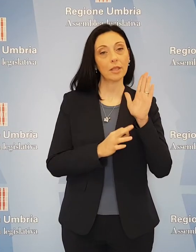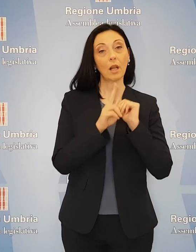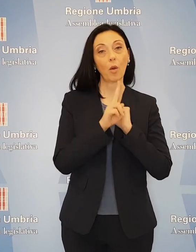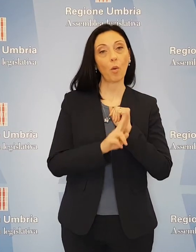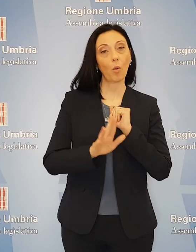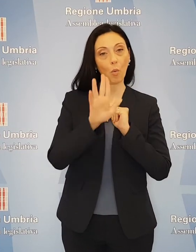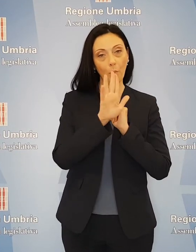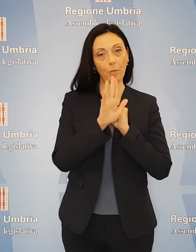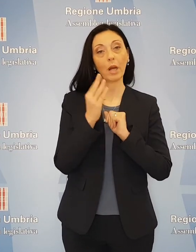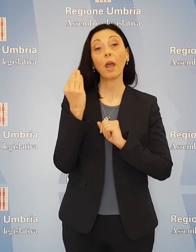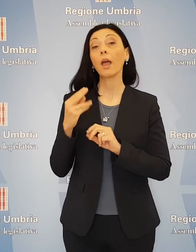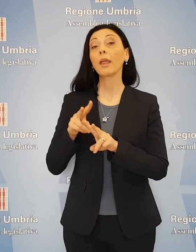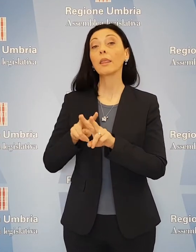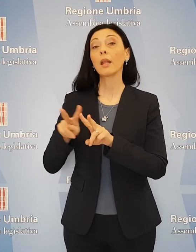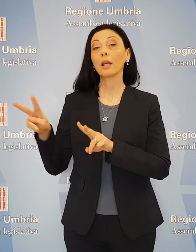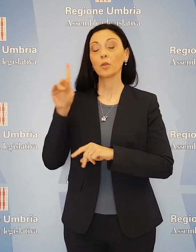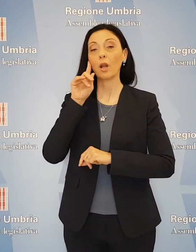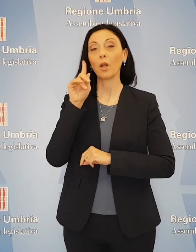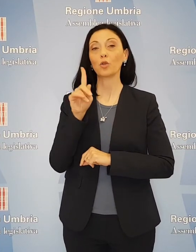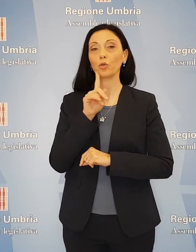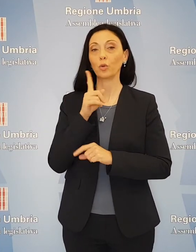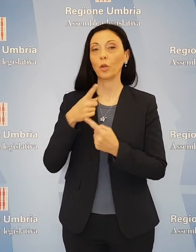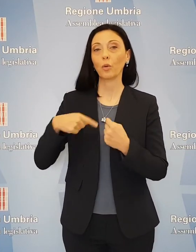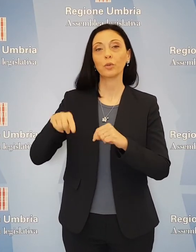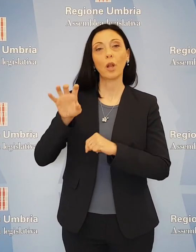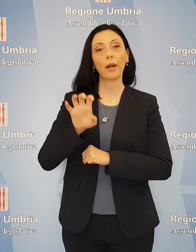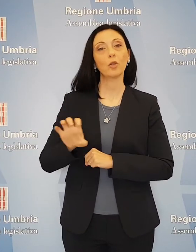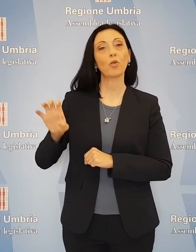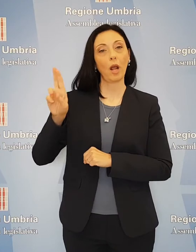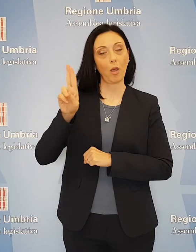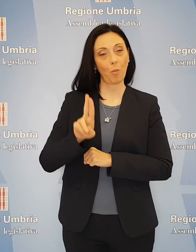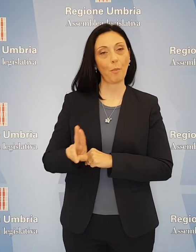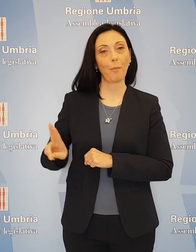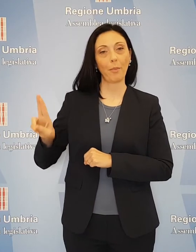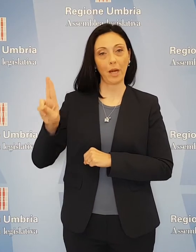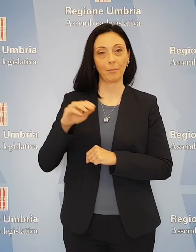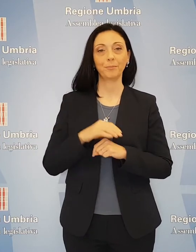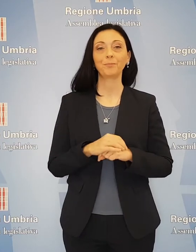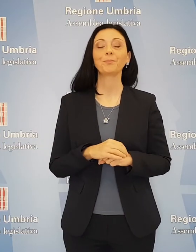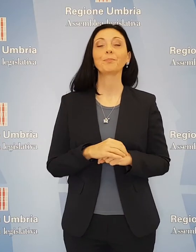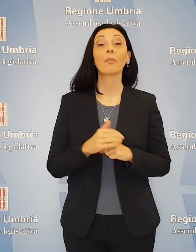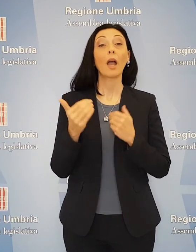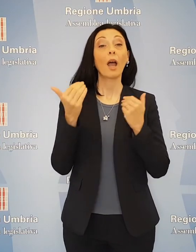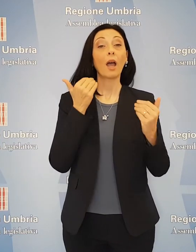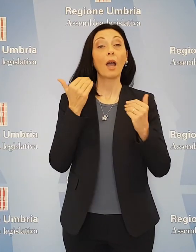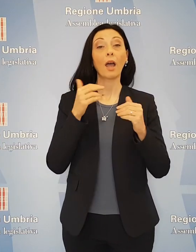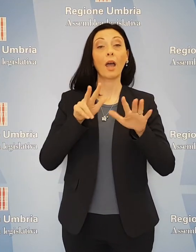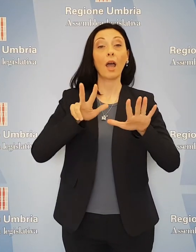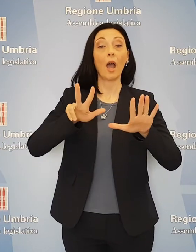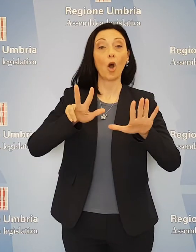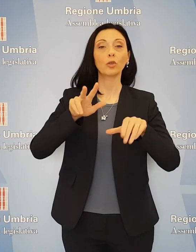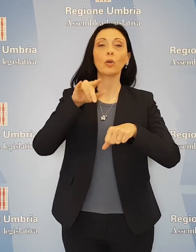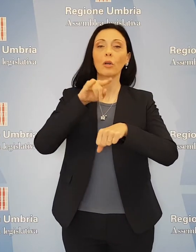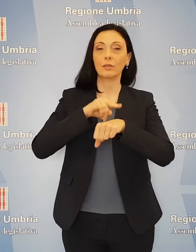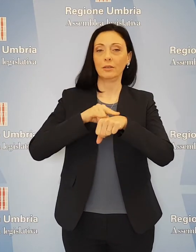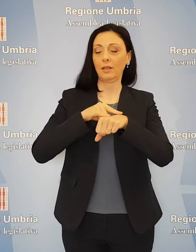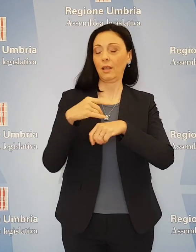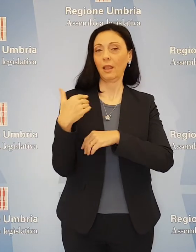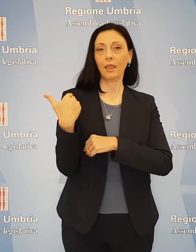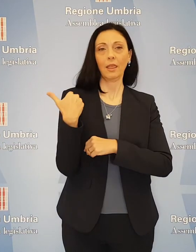Legislativa dell'Umbria e Ente Nazionale Sordi Consiglio Regionale dell'Umbria. Nella seduta dell'Assemblea dell'8 settembre